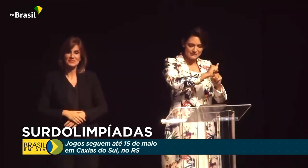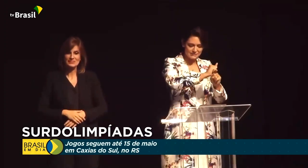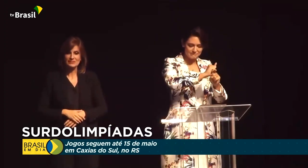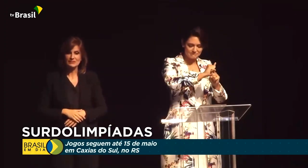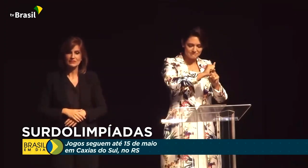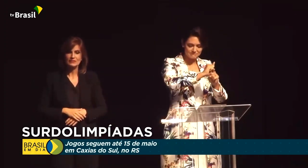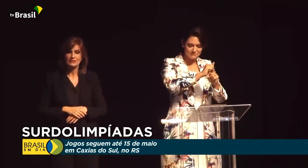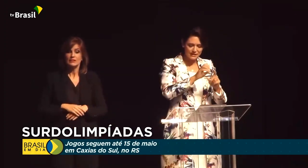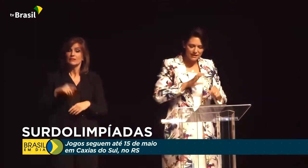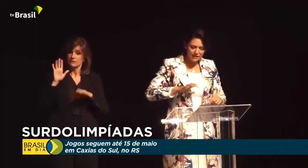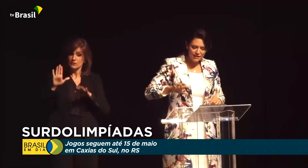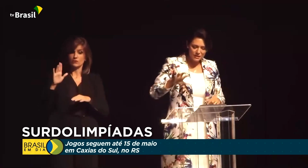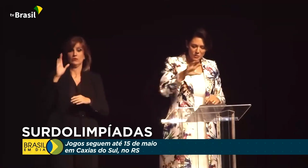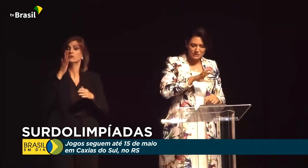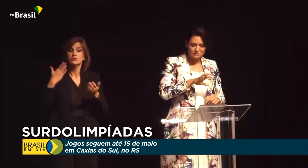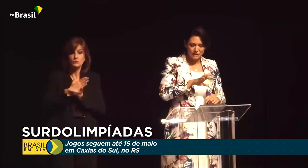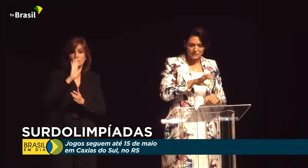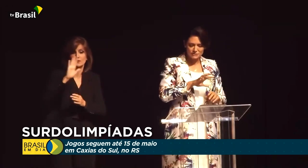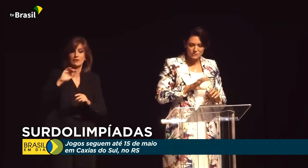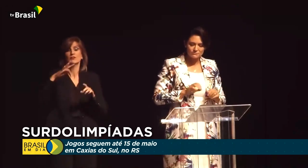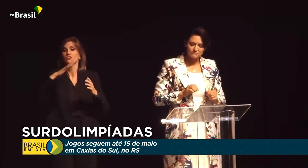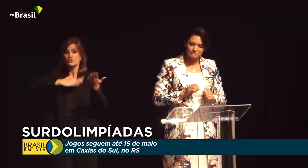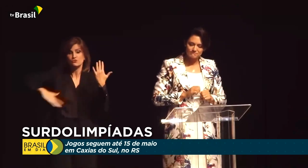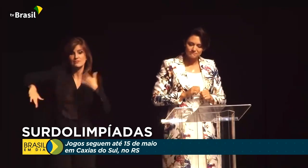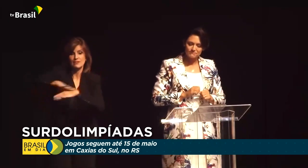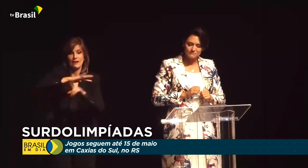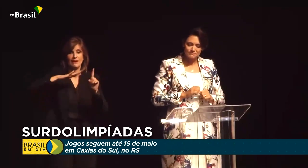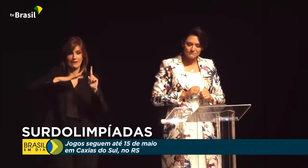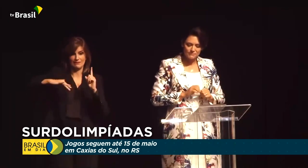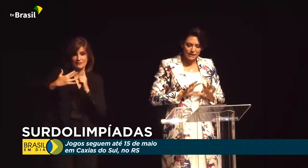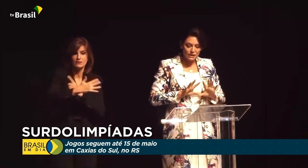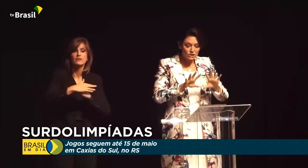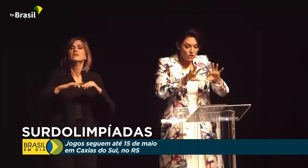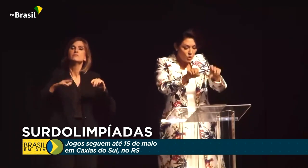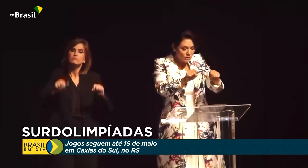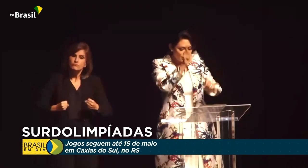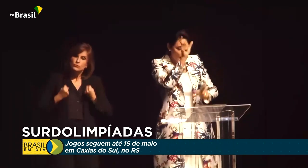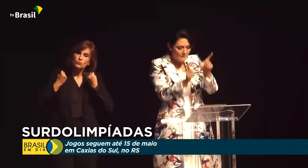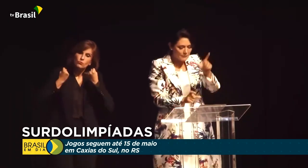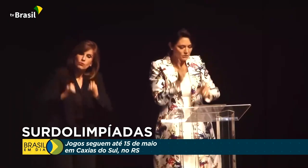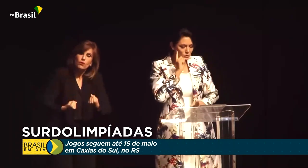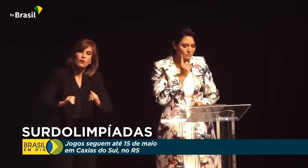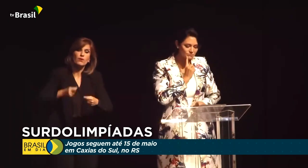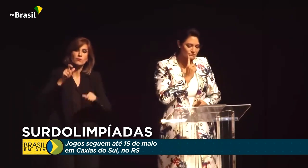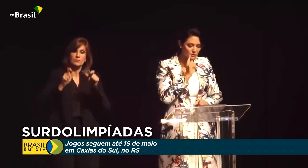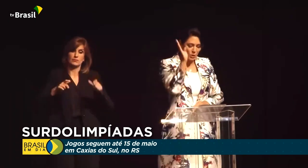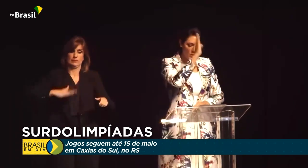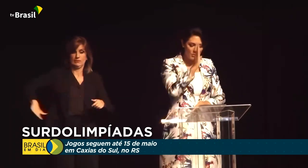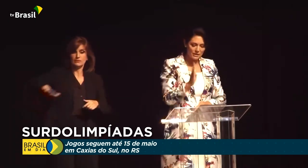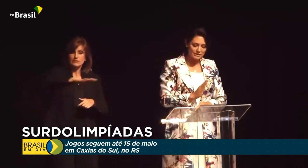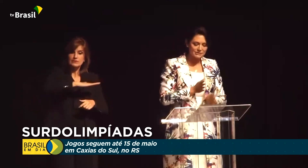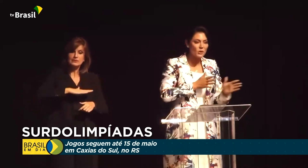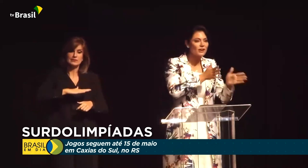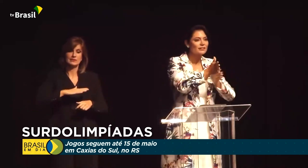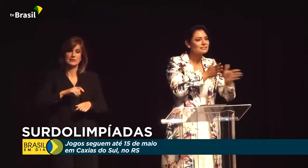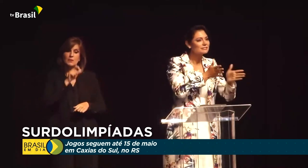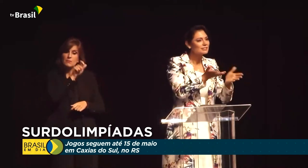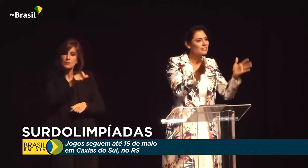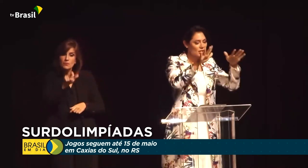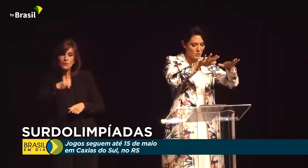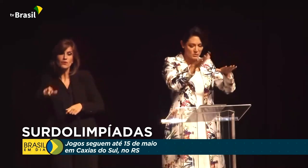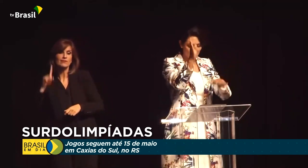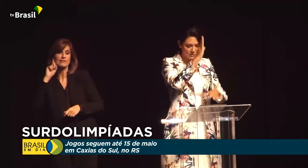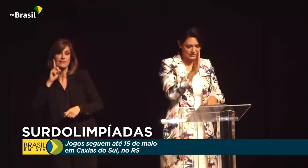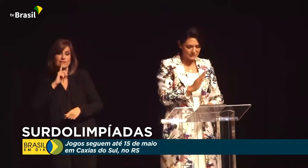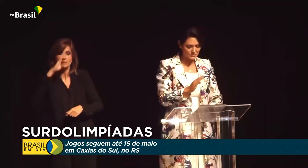evento marcará o fortalecimento do respeito pelo espaço da pessoa surda em nosso